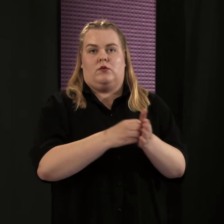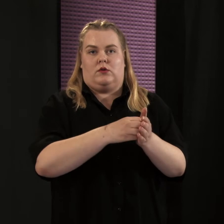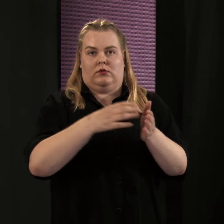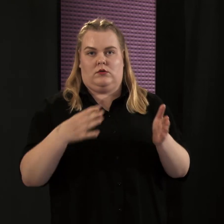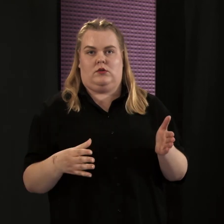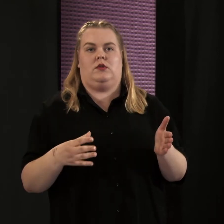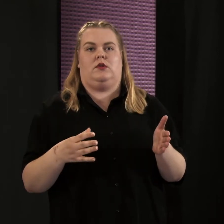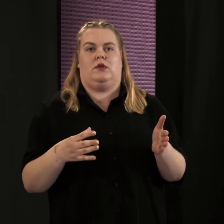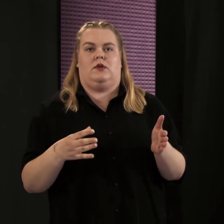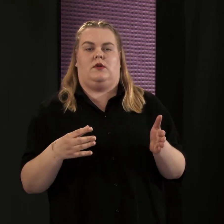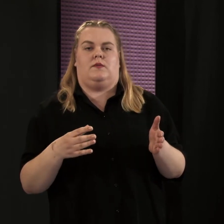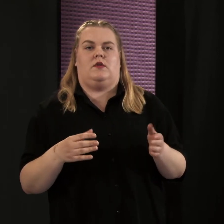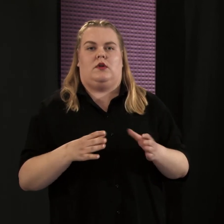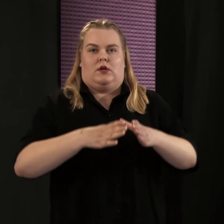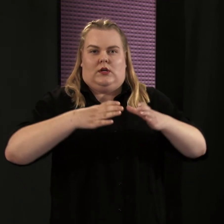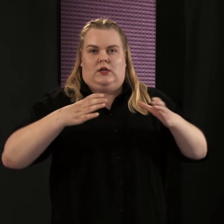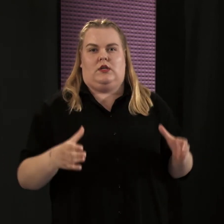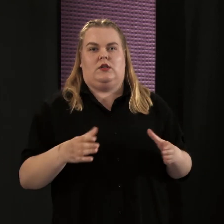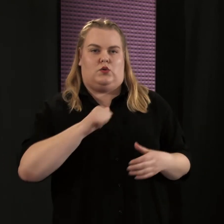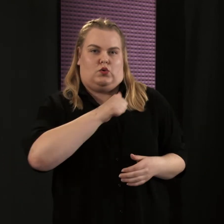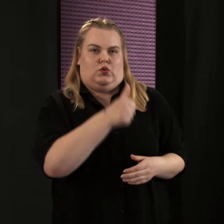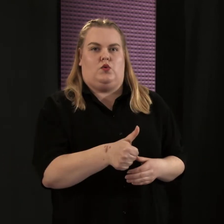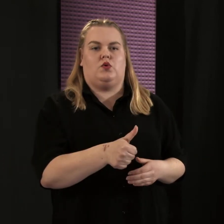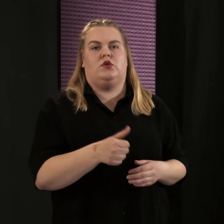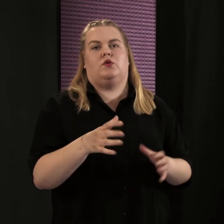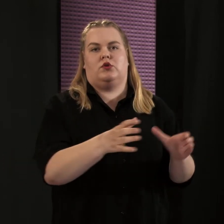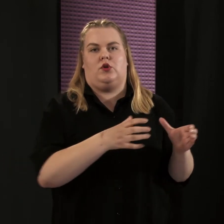isot yksityiset hoivayritykset haluavat lisätä henkilökuntaa.